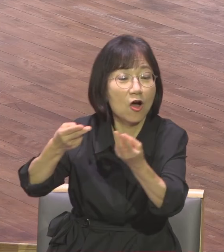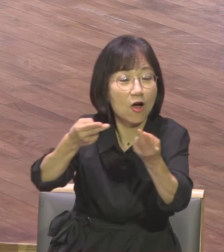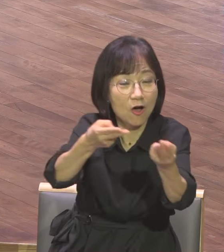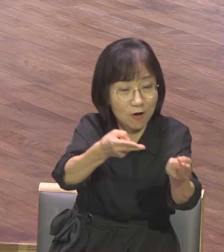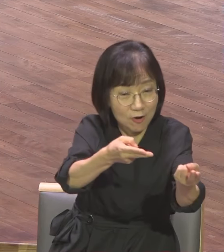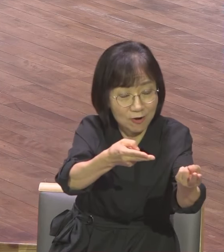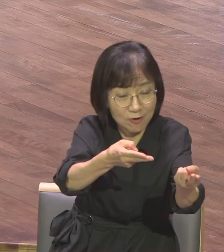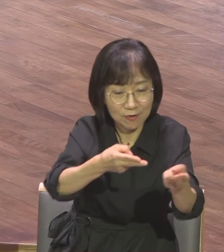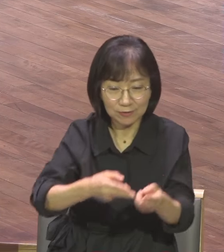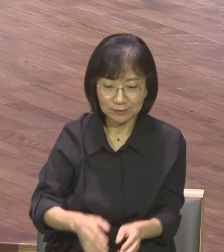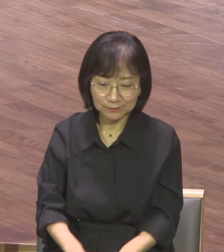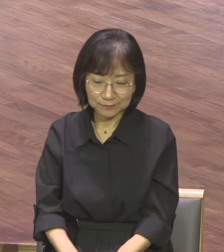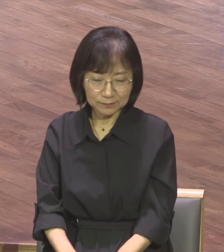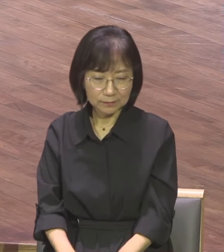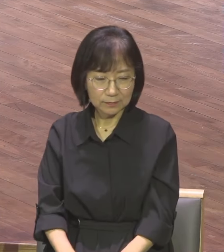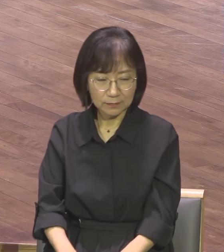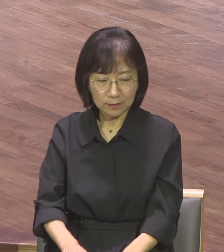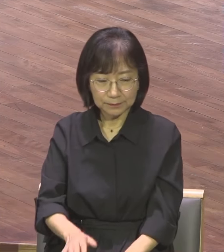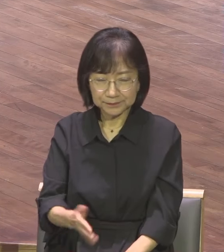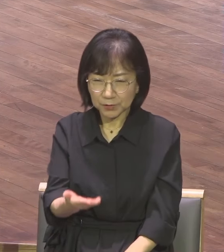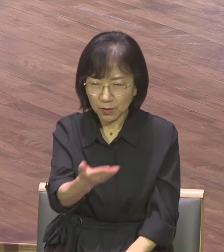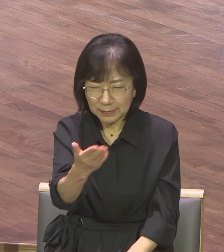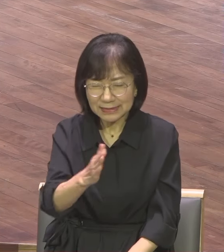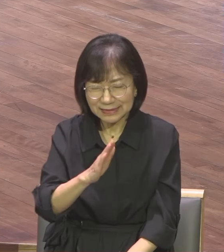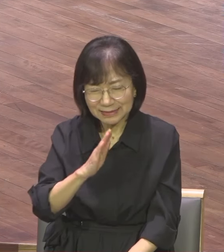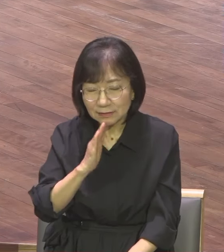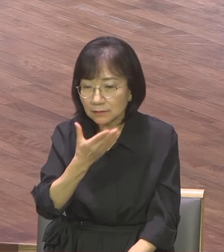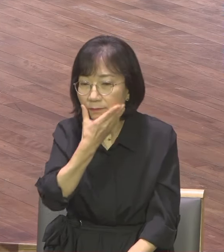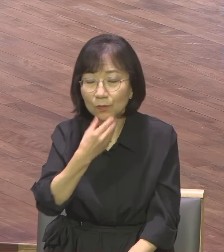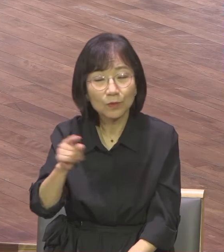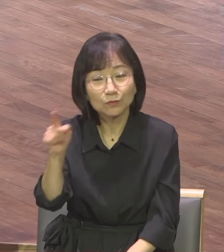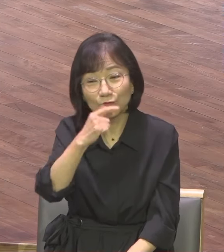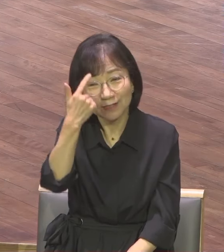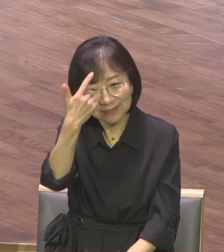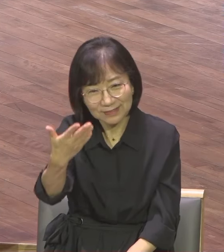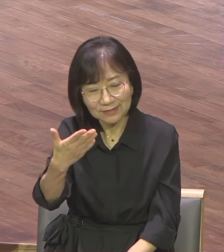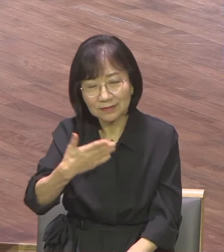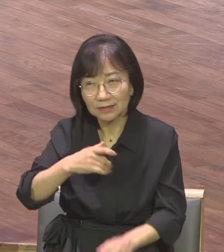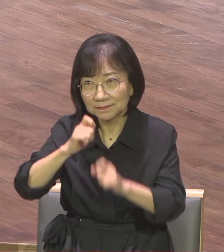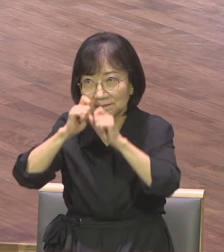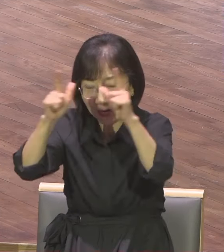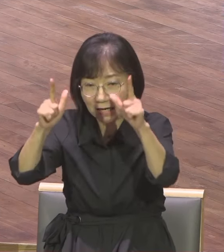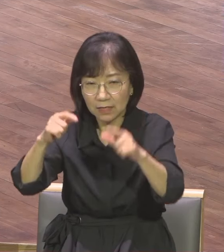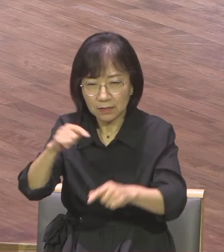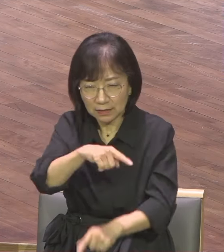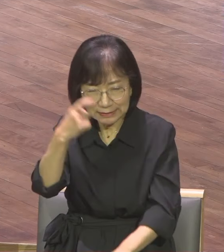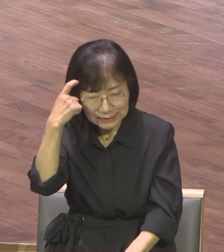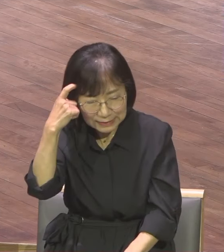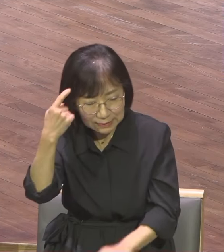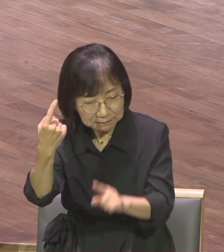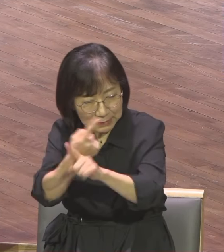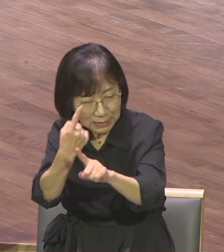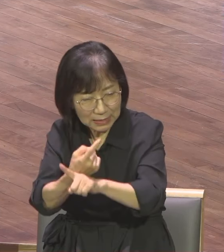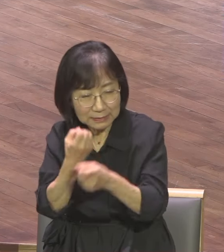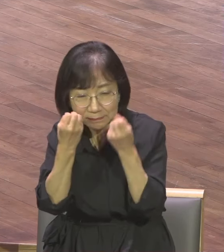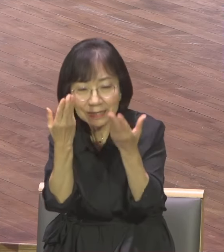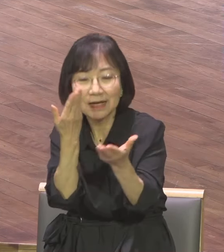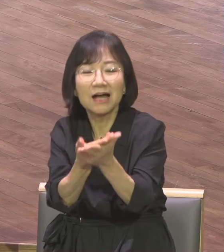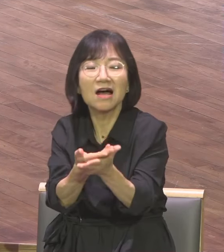통해 진정한 복이 무엇인지 깨달으면서 우리가 갱신개혁하면서 다시 한번 하나님이 주신 복이